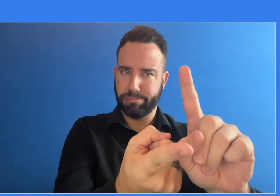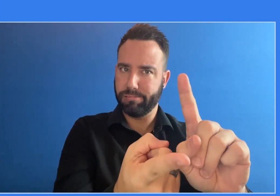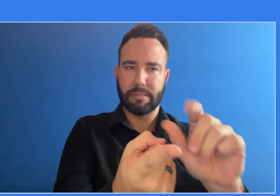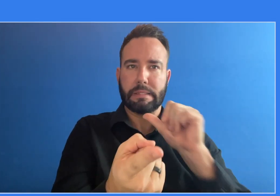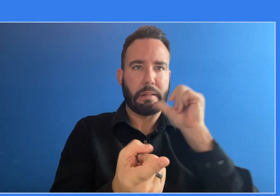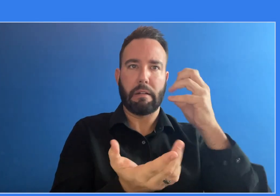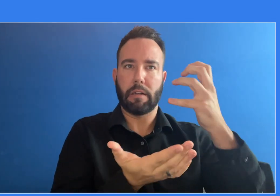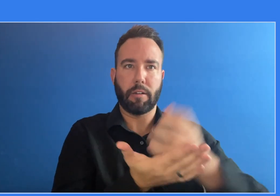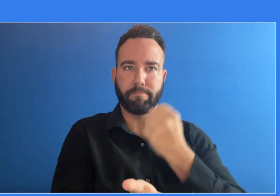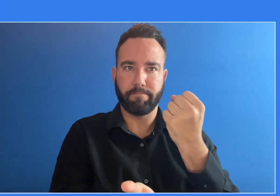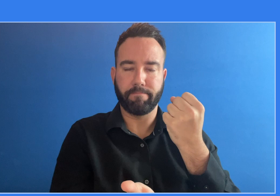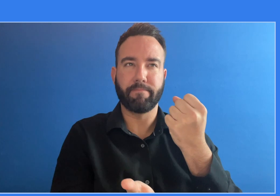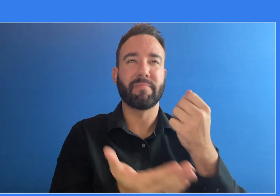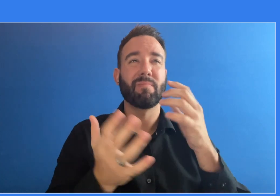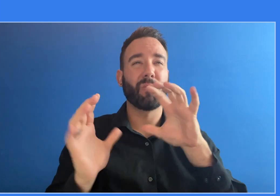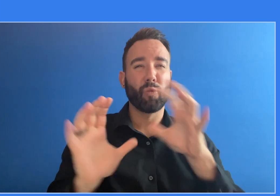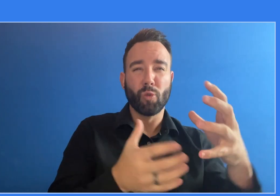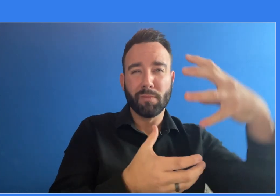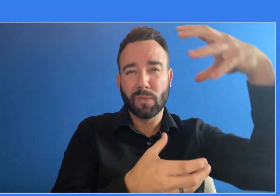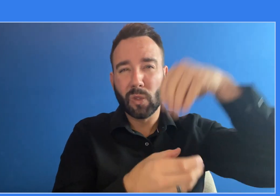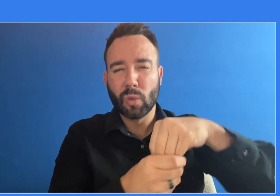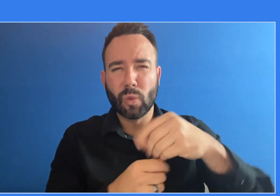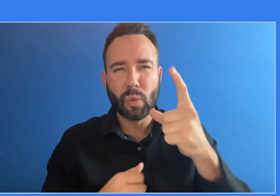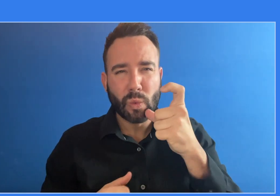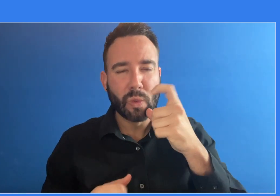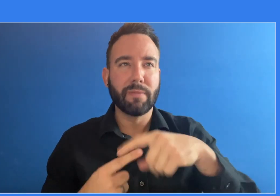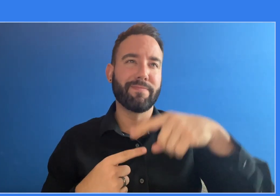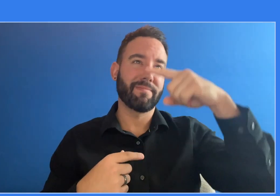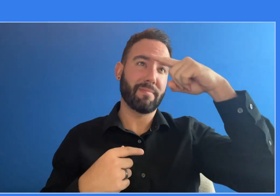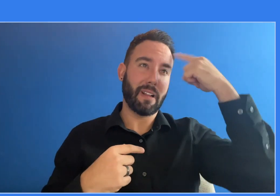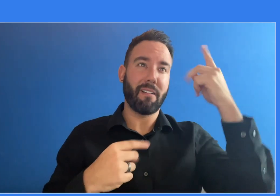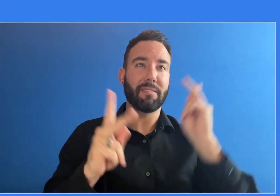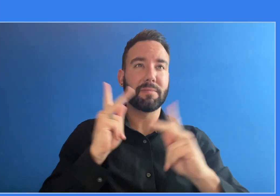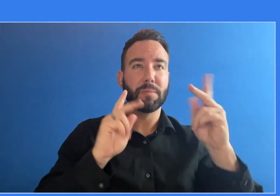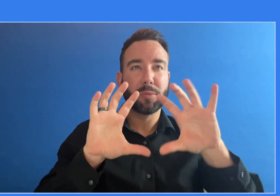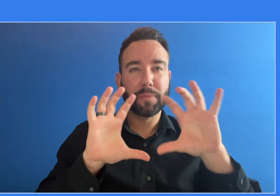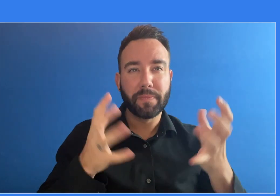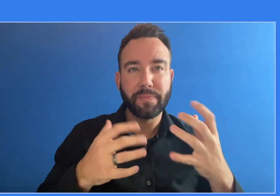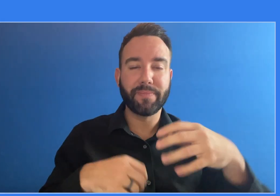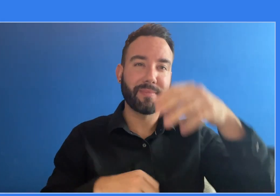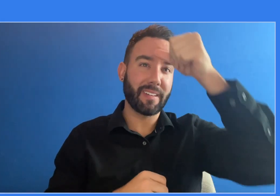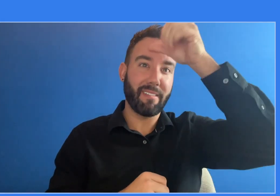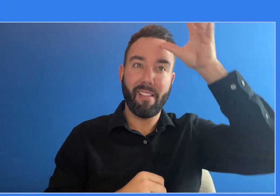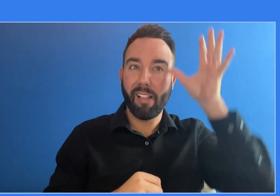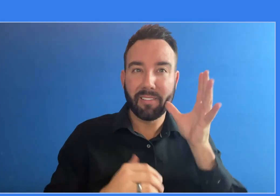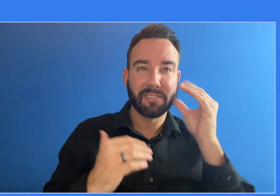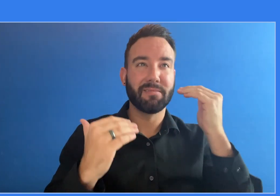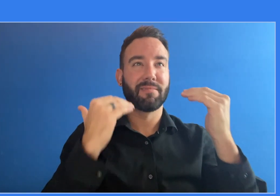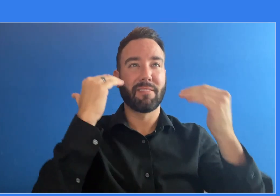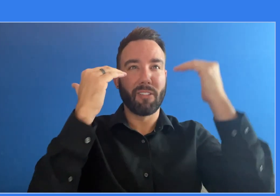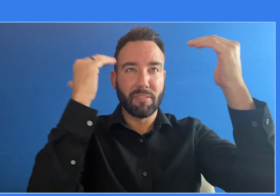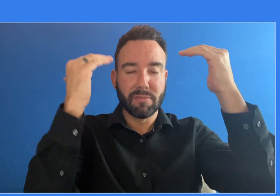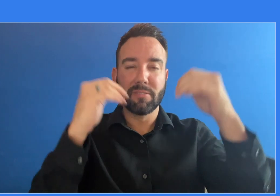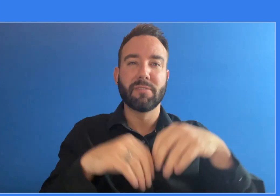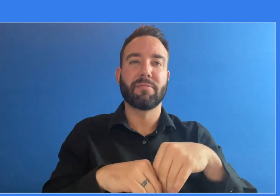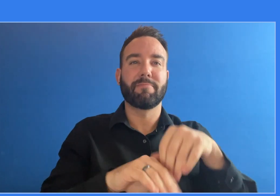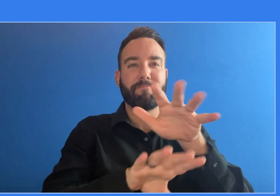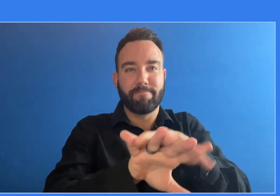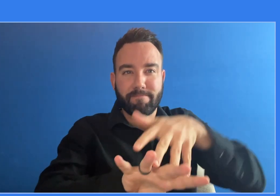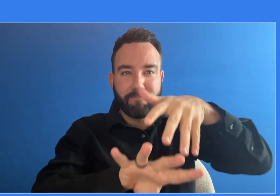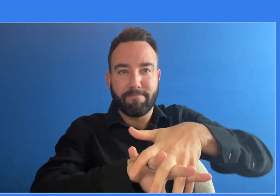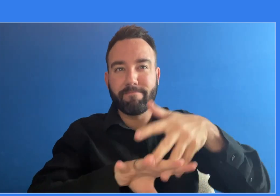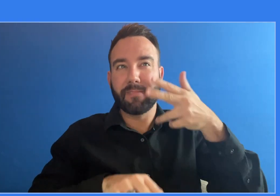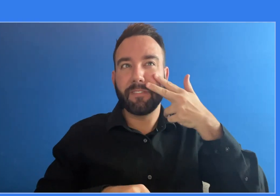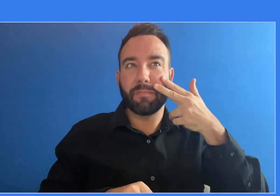indígenas de los Estados Unidos y nativos de Alaska desde el 2010, en comparación con otros grupos raciales y